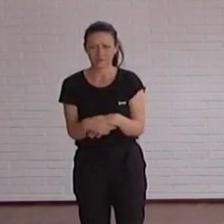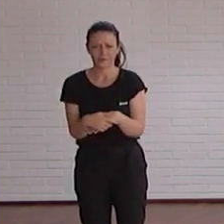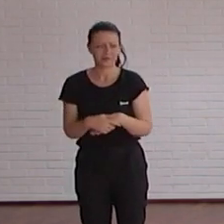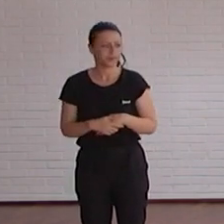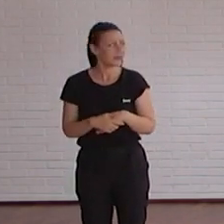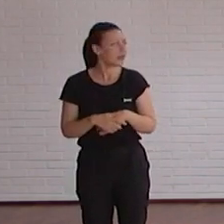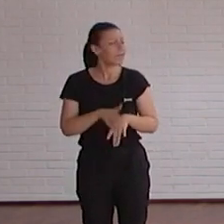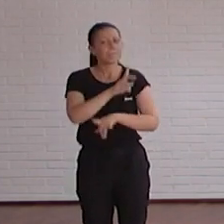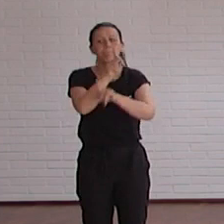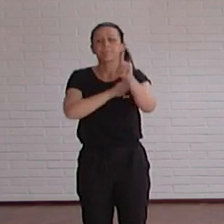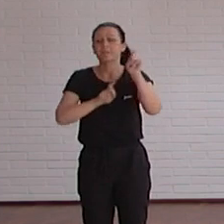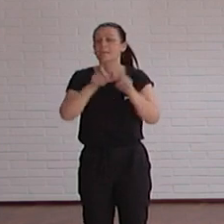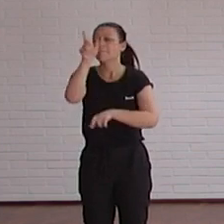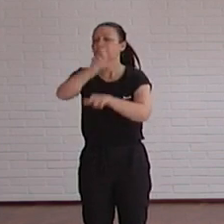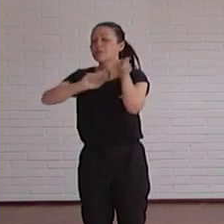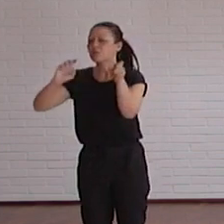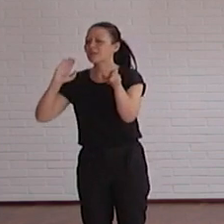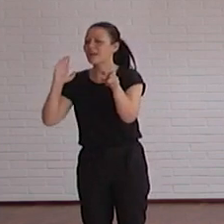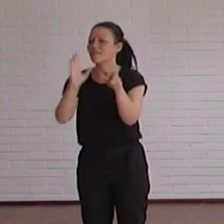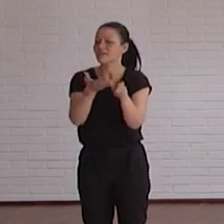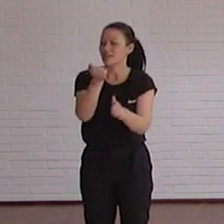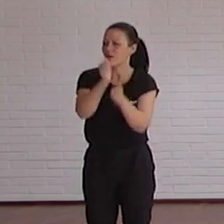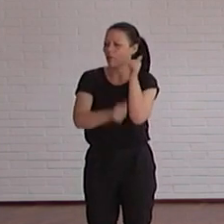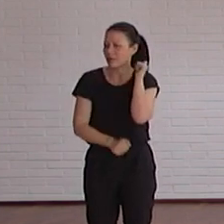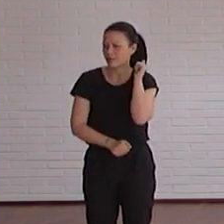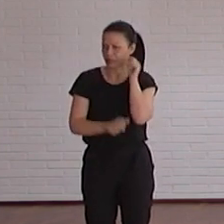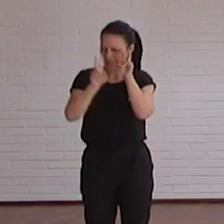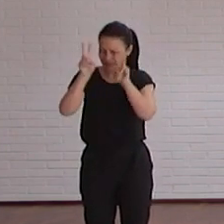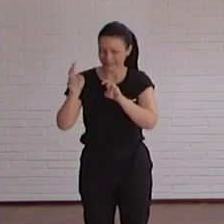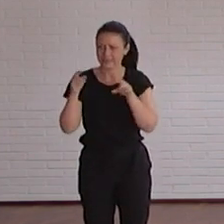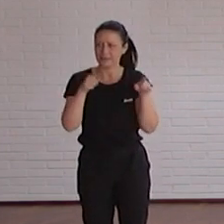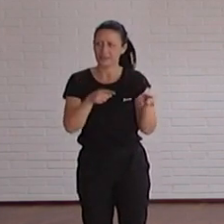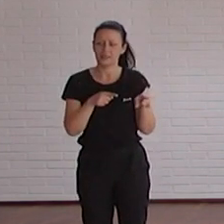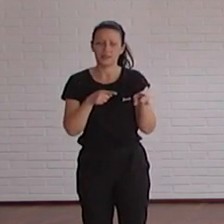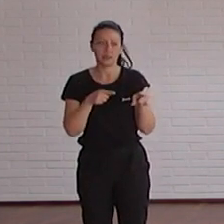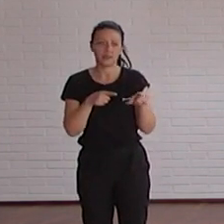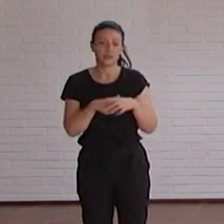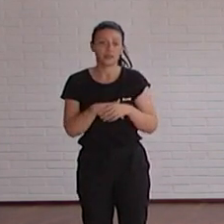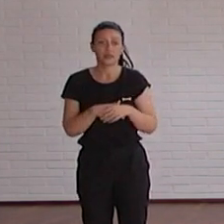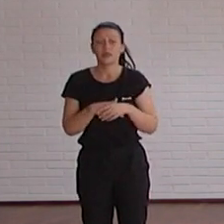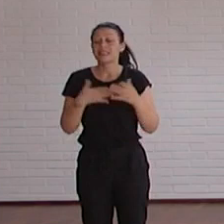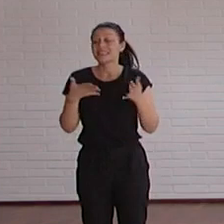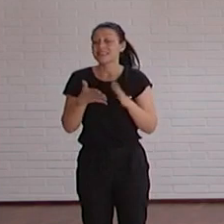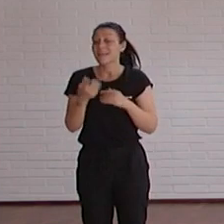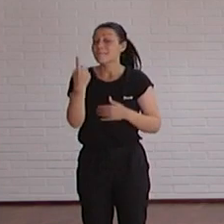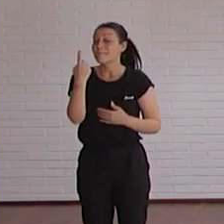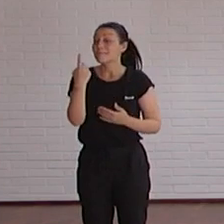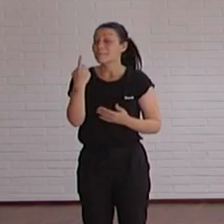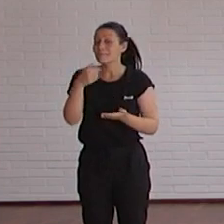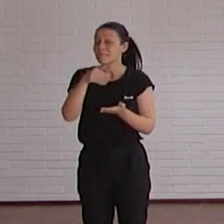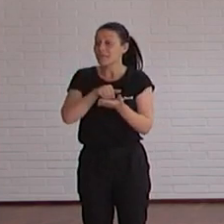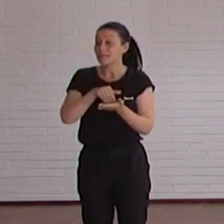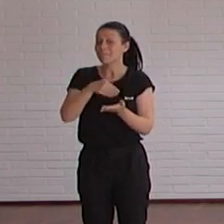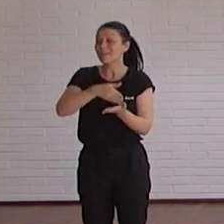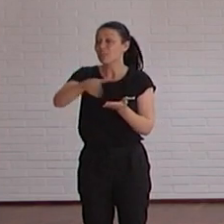Preguntaréis qué población está afectada por estas cuestiones. Bueno, hay más de mil millones de